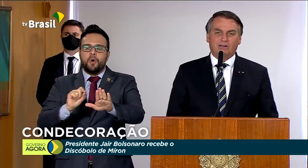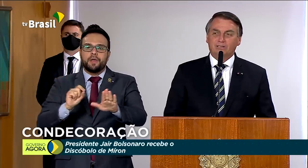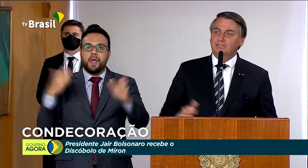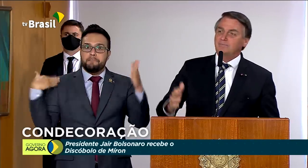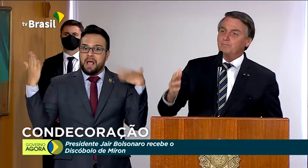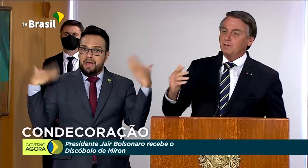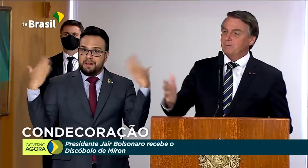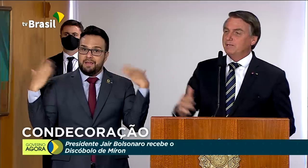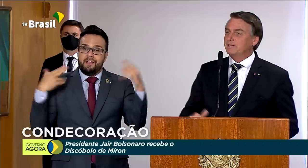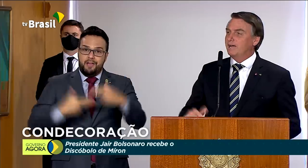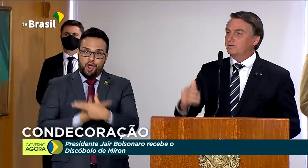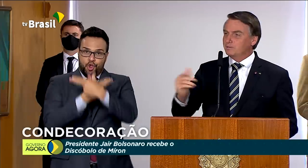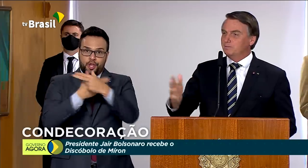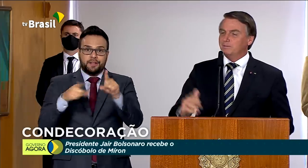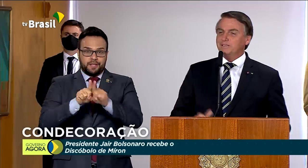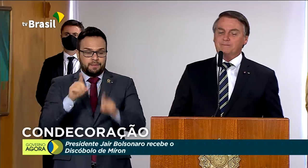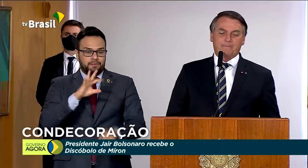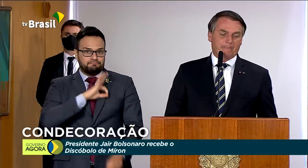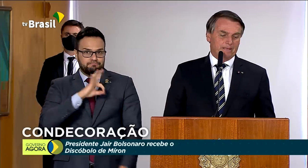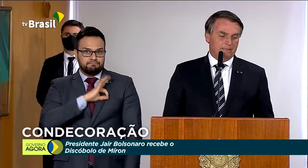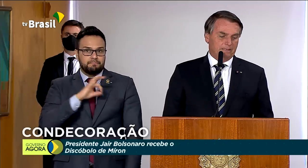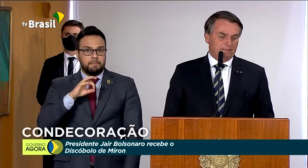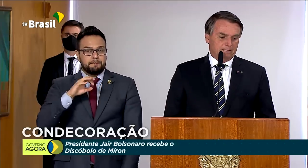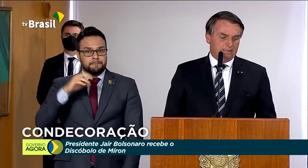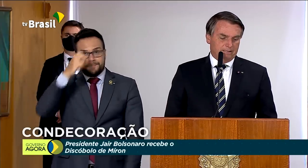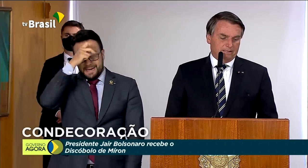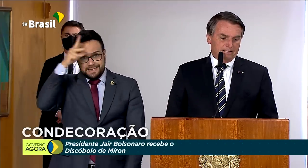Marinha, da Aeronáutica, Polícia Militar, Corpo de Bombeiro.